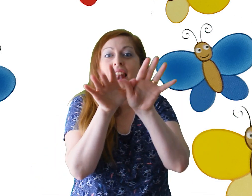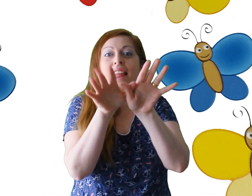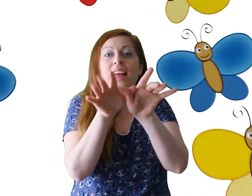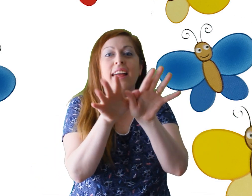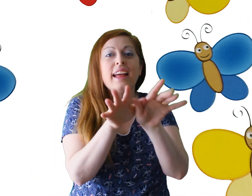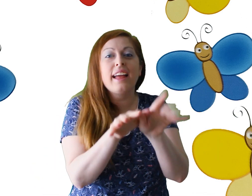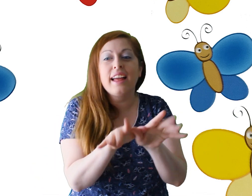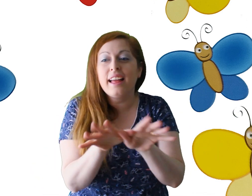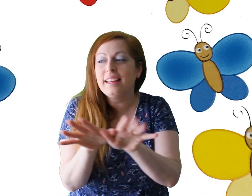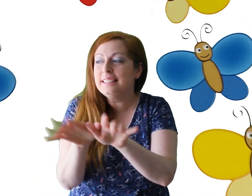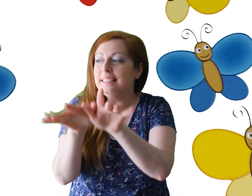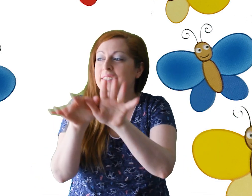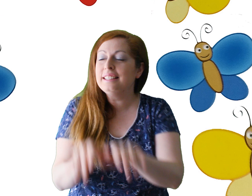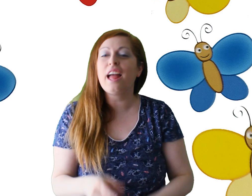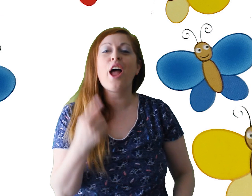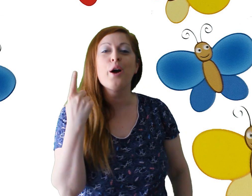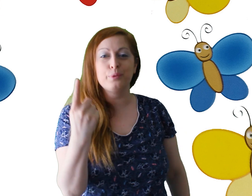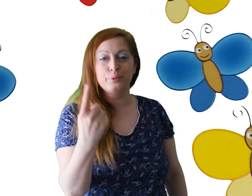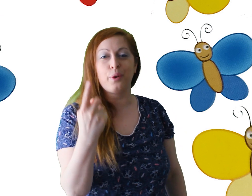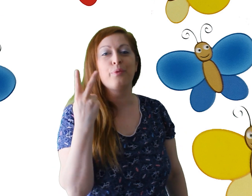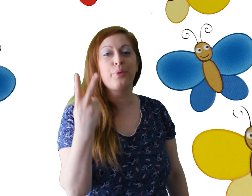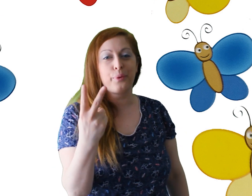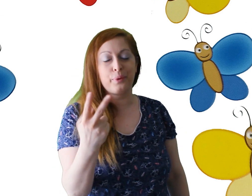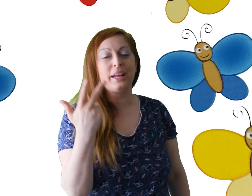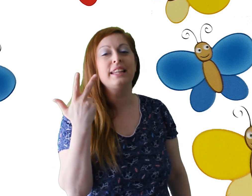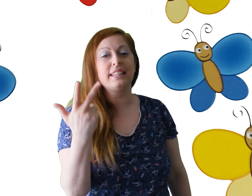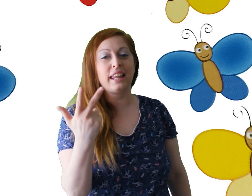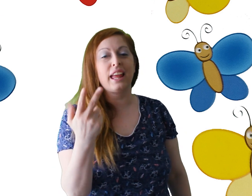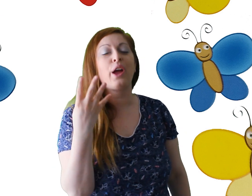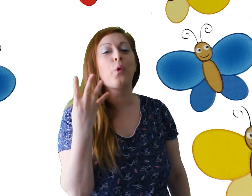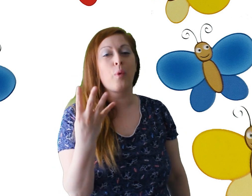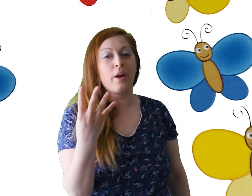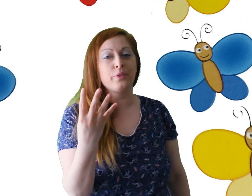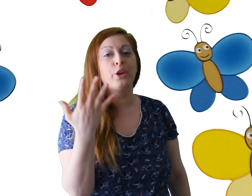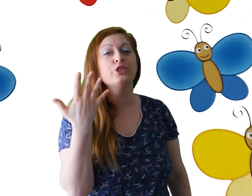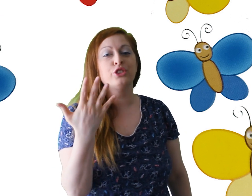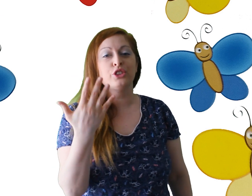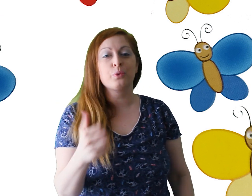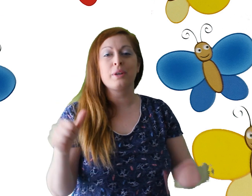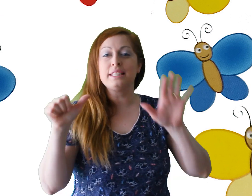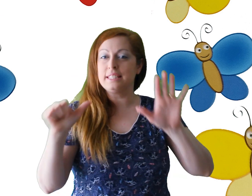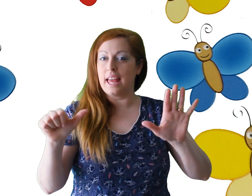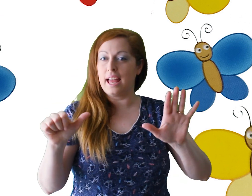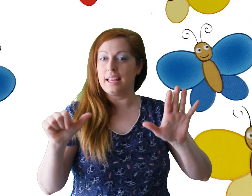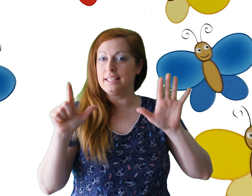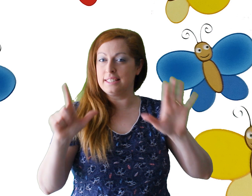uno, due, tre, quattro, cinque, sei, sette,